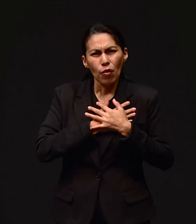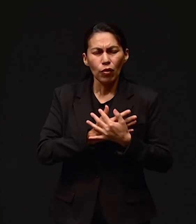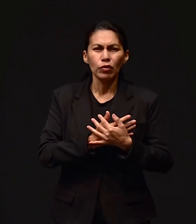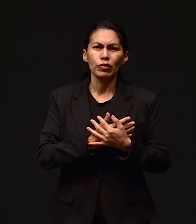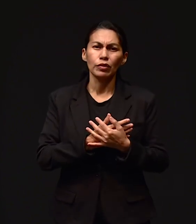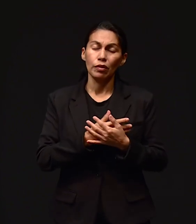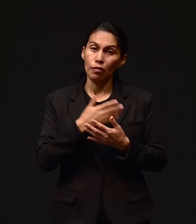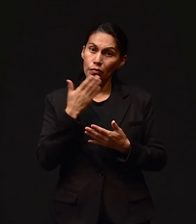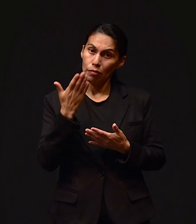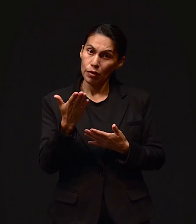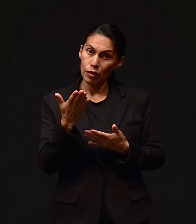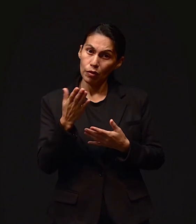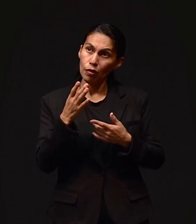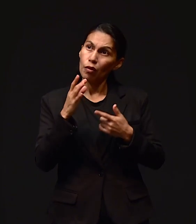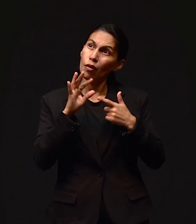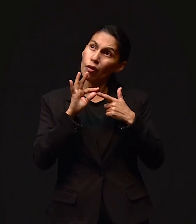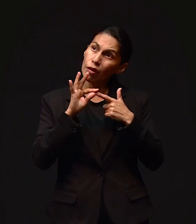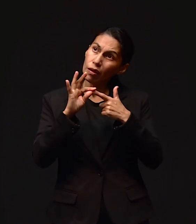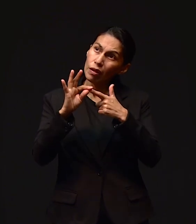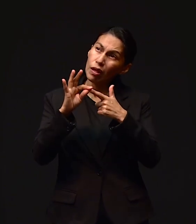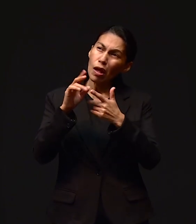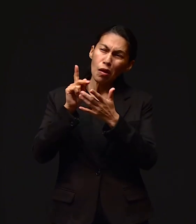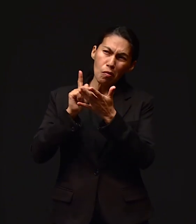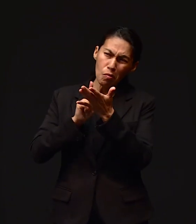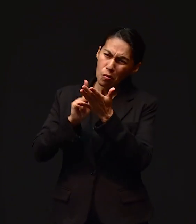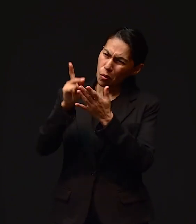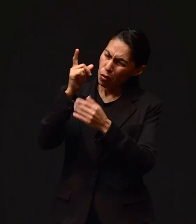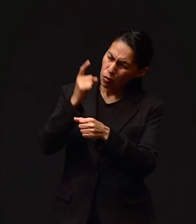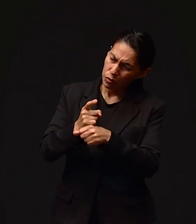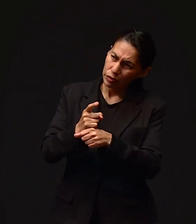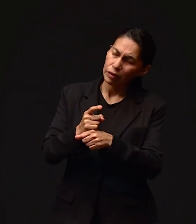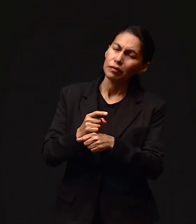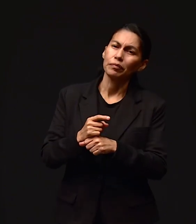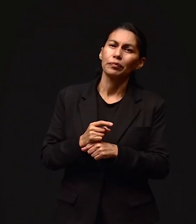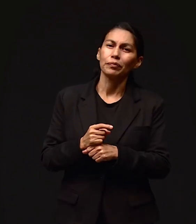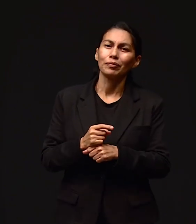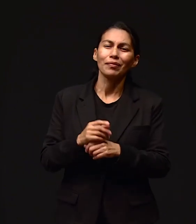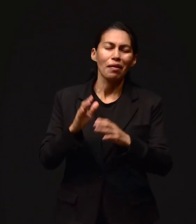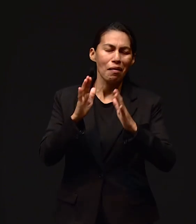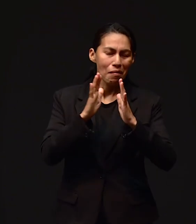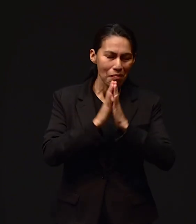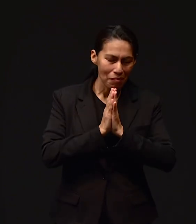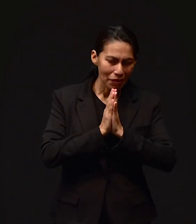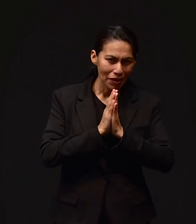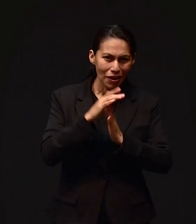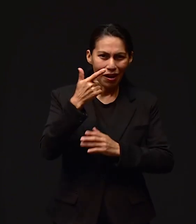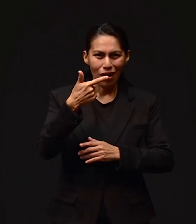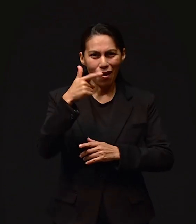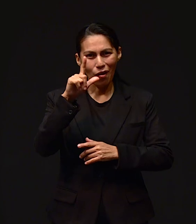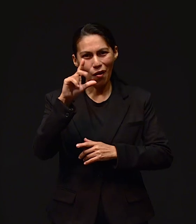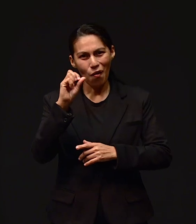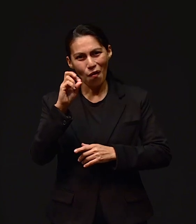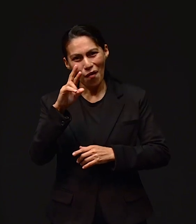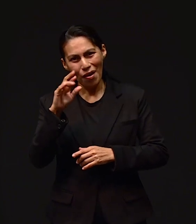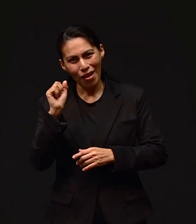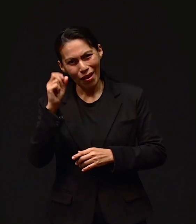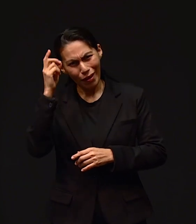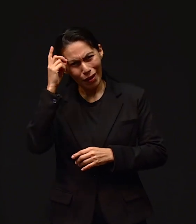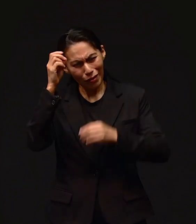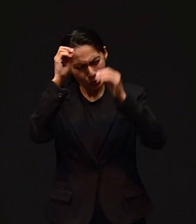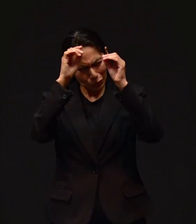pido por dirección para hacer completamente su voluntad Amén Gloria Que Dios es